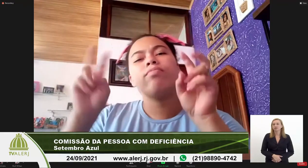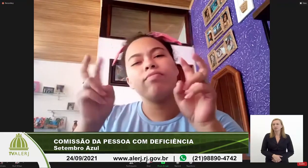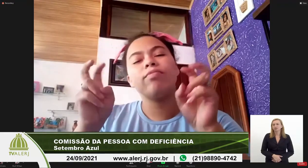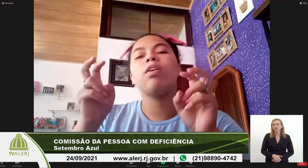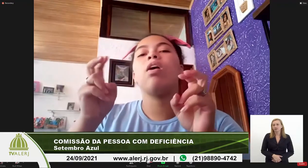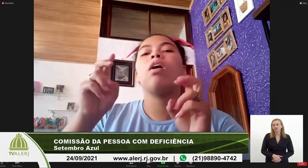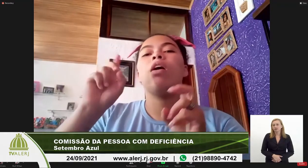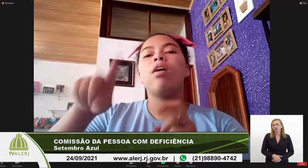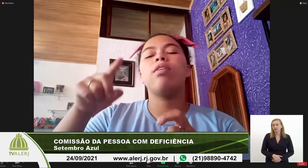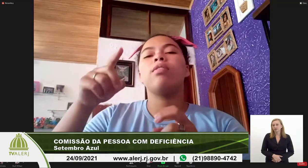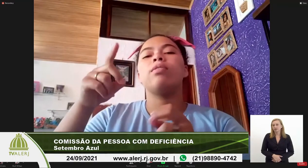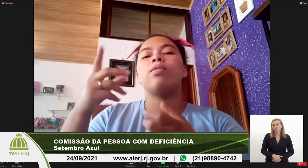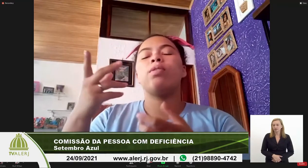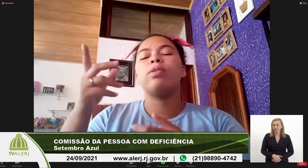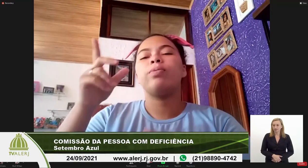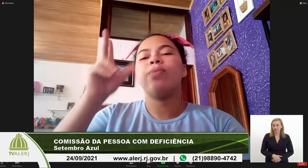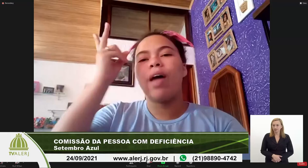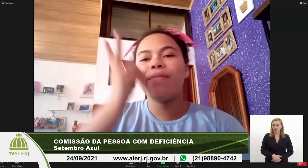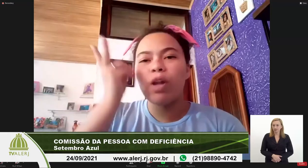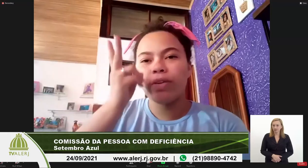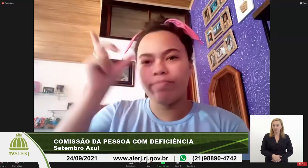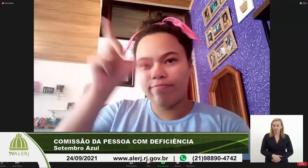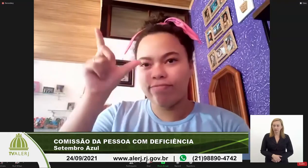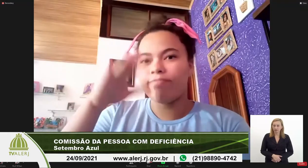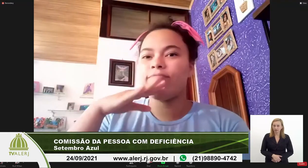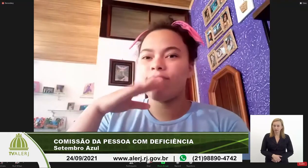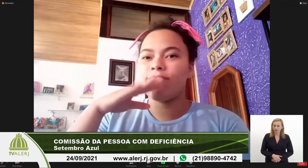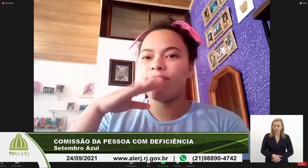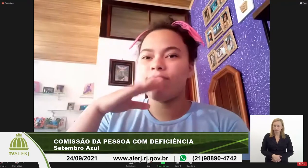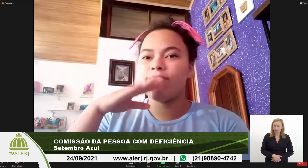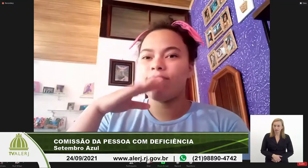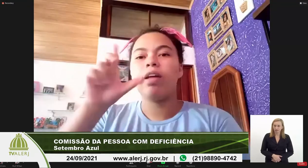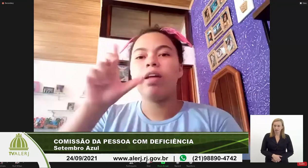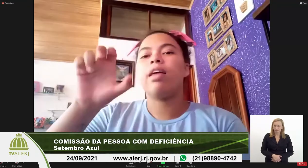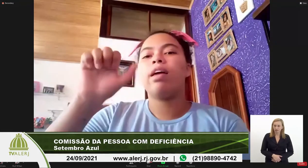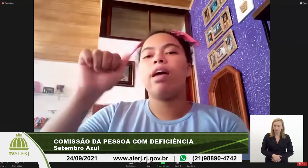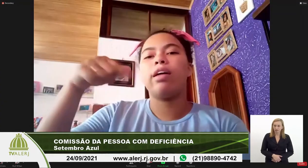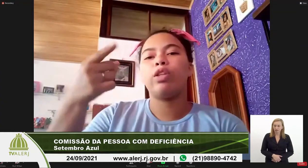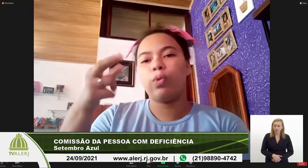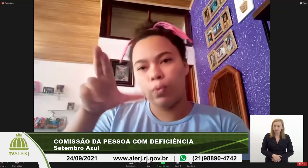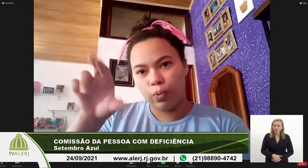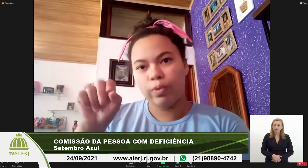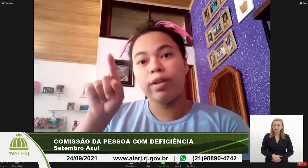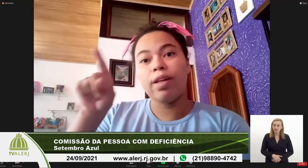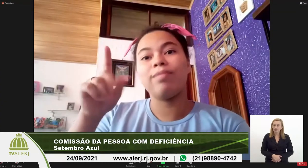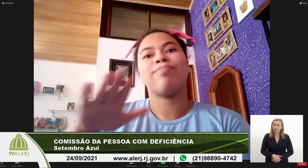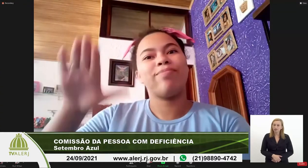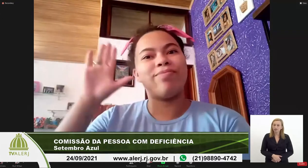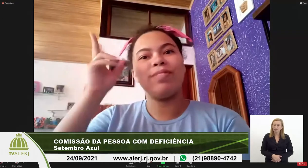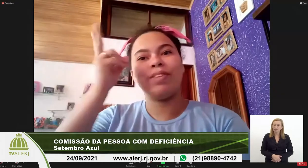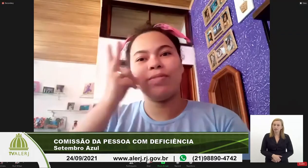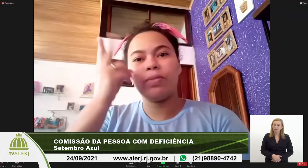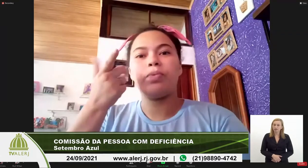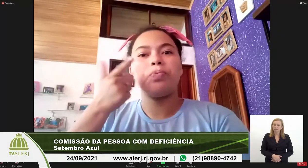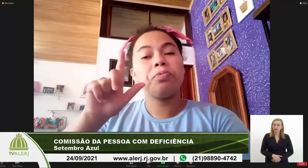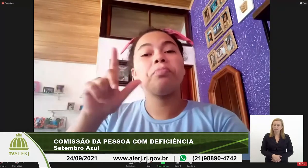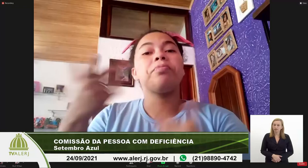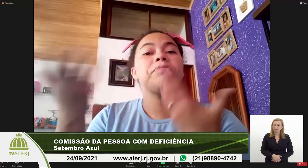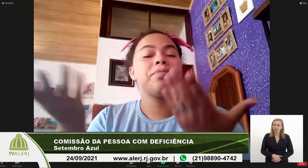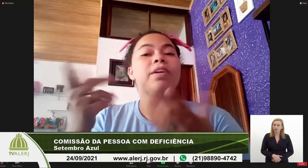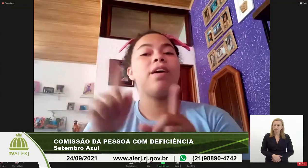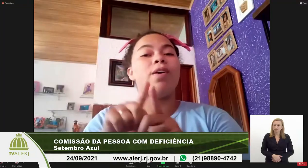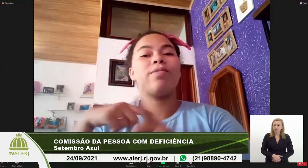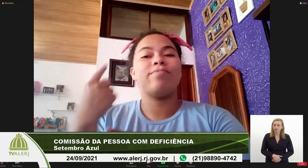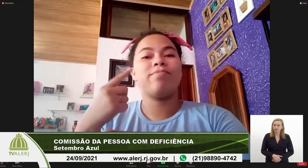em 2017, esse projeto, ele visava... Foi apresentado ao professor Leandro Azevedo, que concordou.